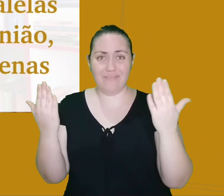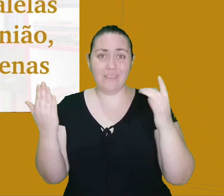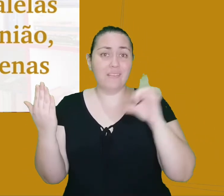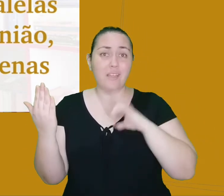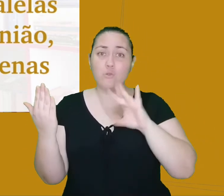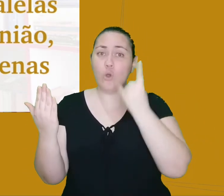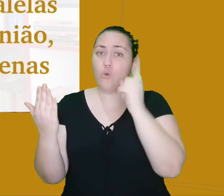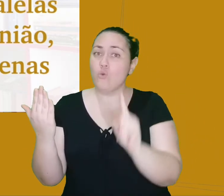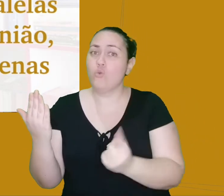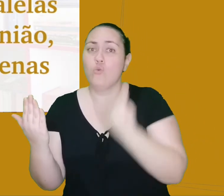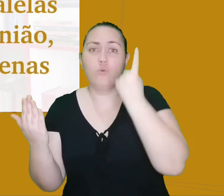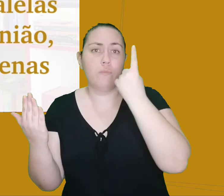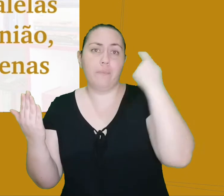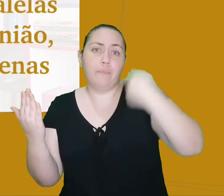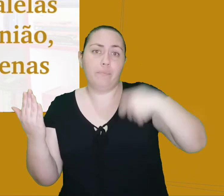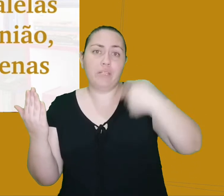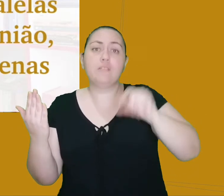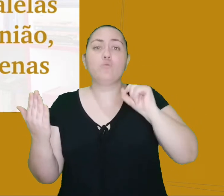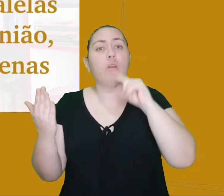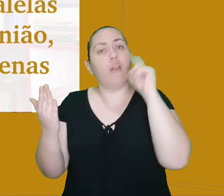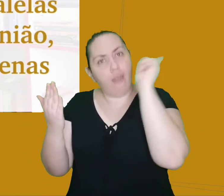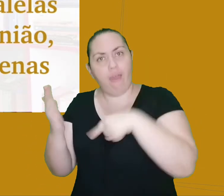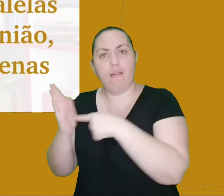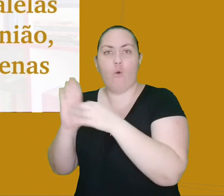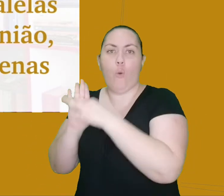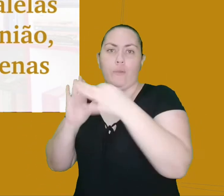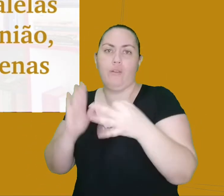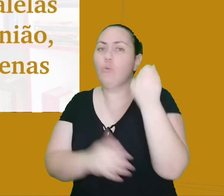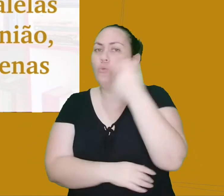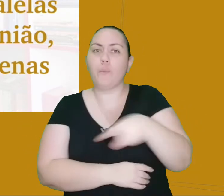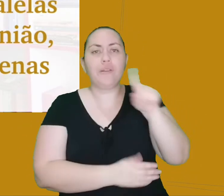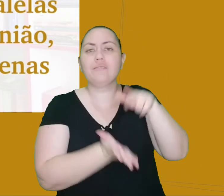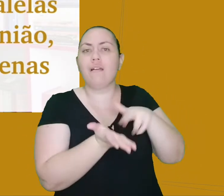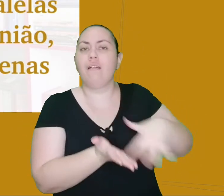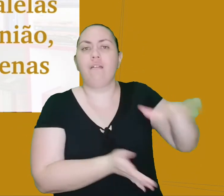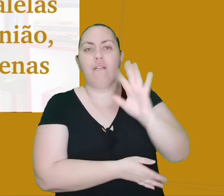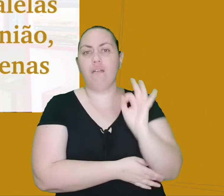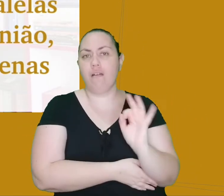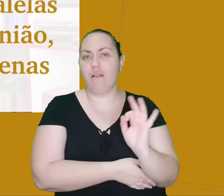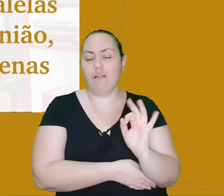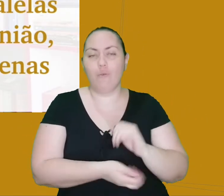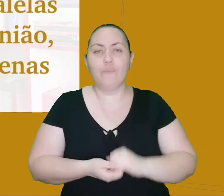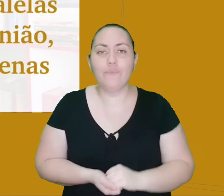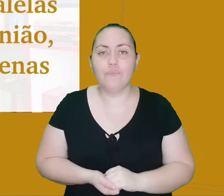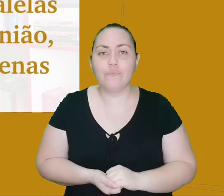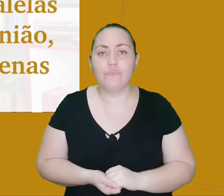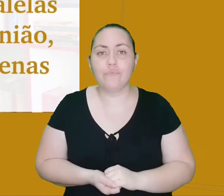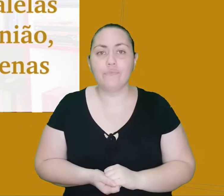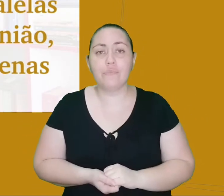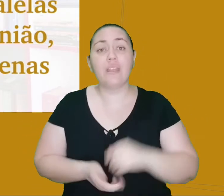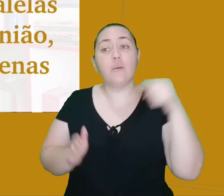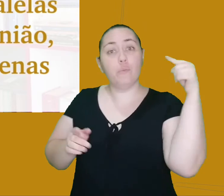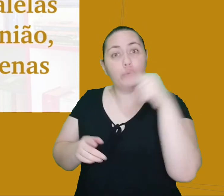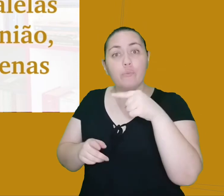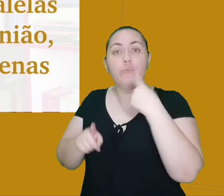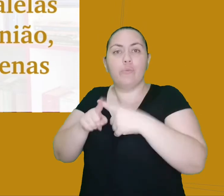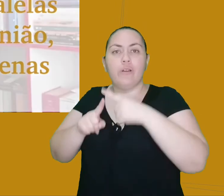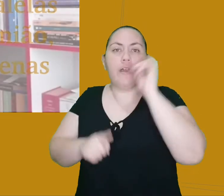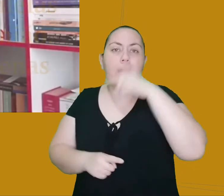necessária é a da opinião, não a da realidade. E apenas conveniente. Então uma